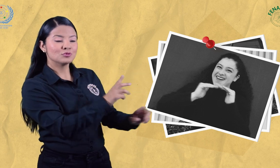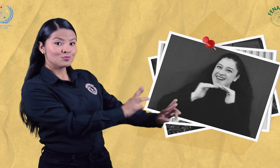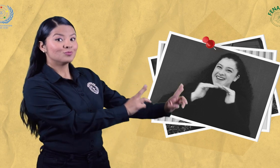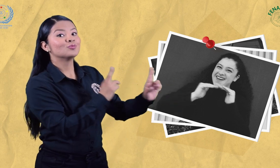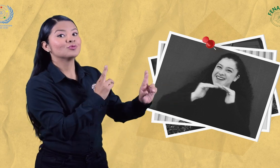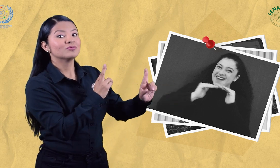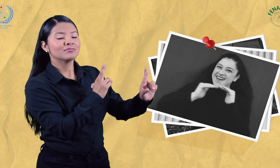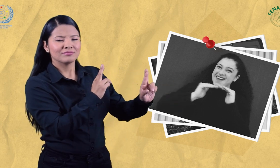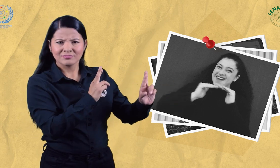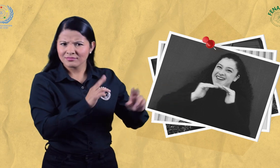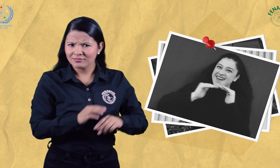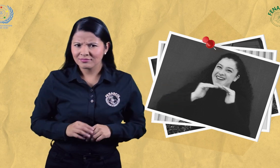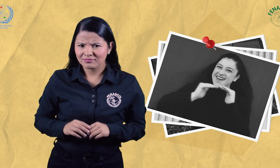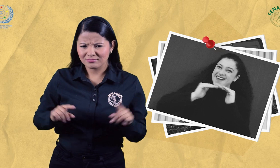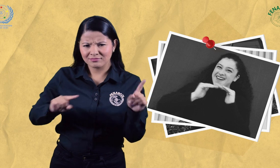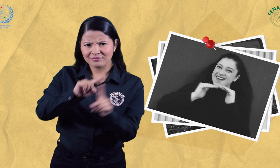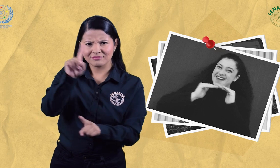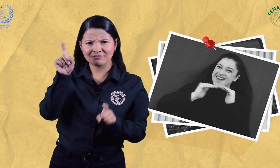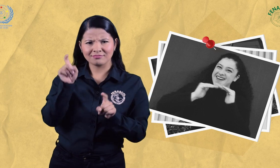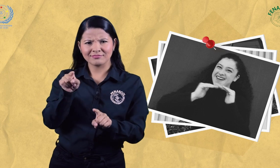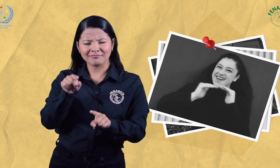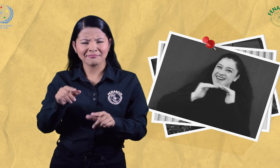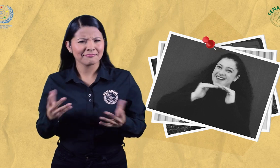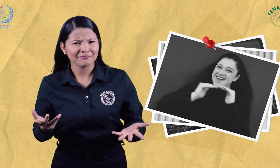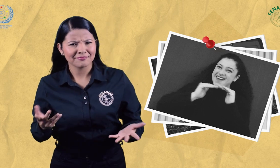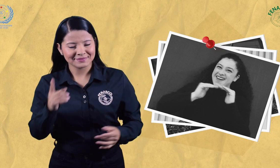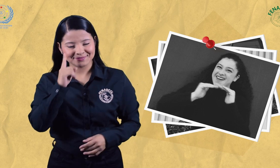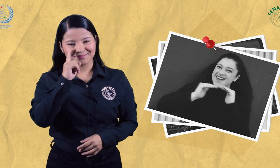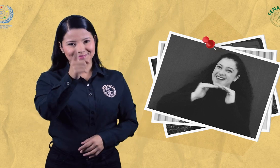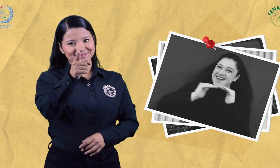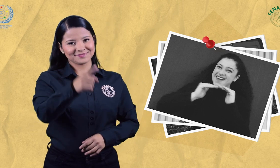y recibimos respuesta acerca de la siguiente frase.